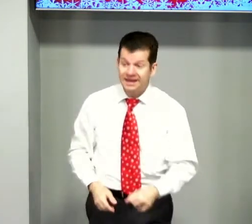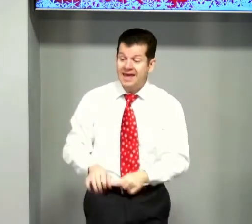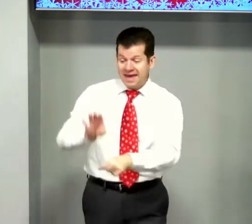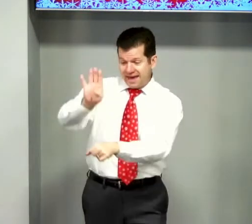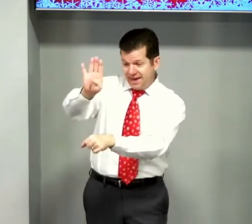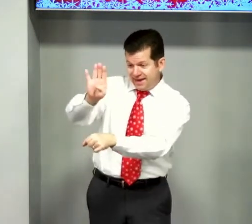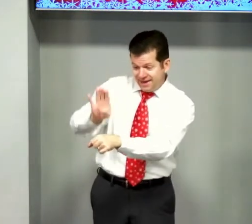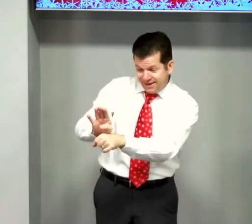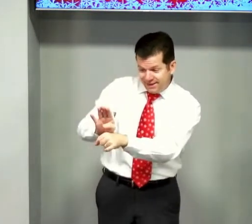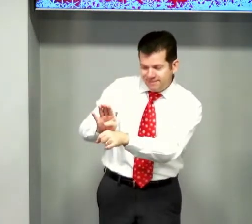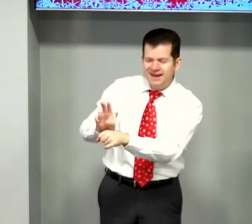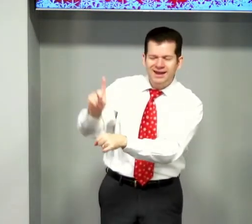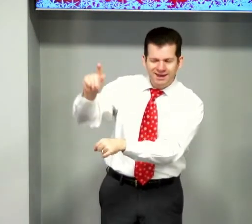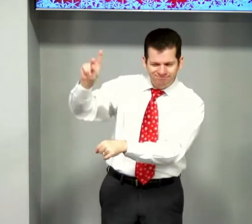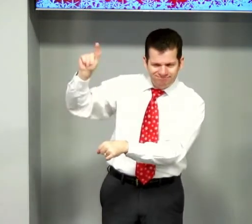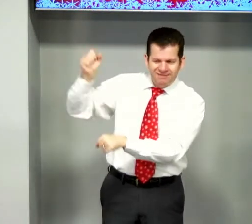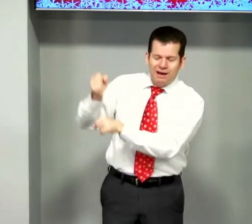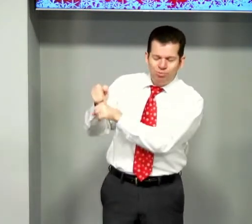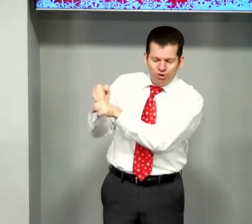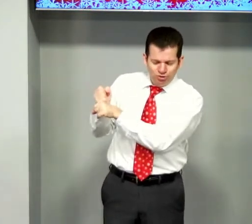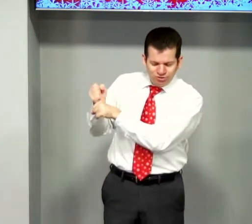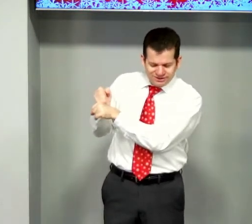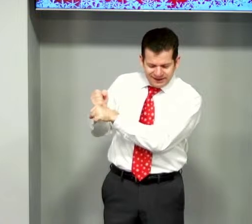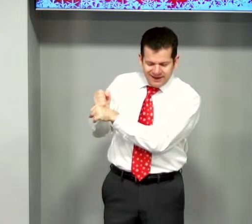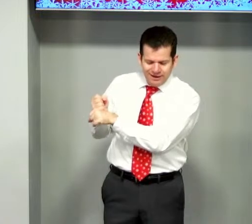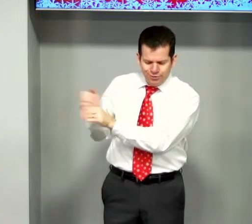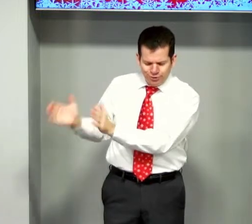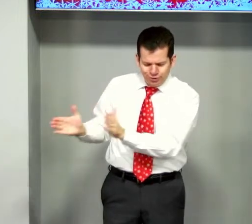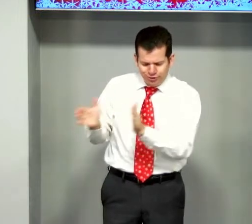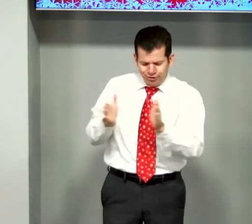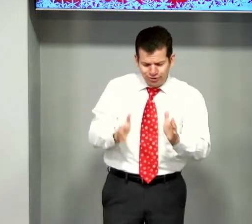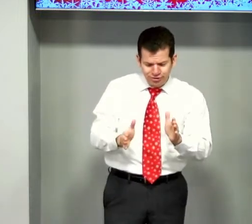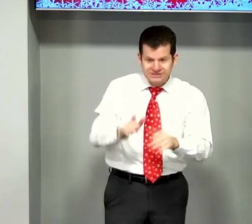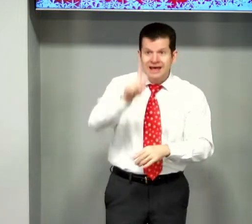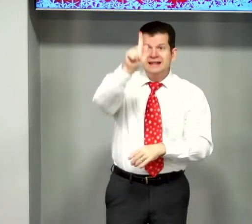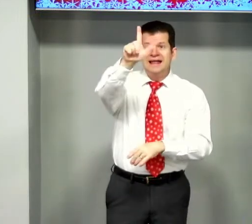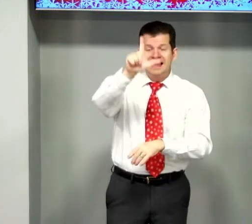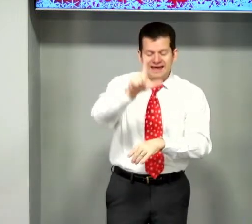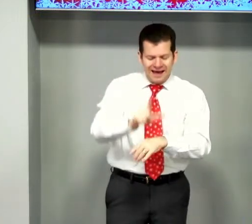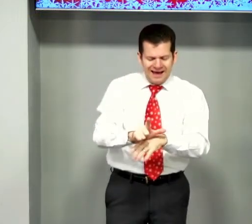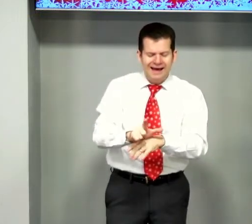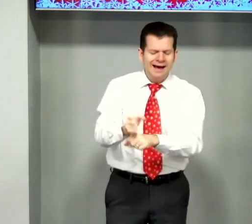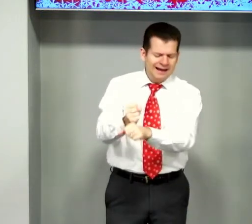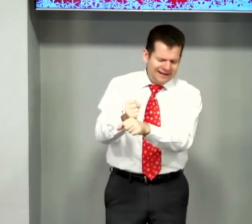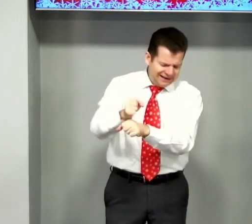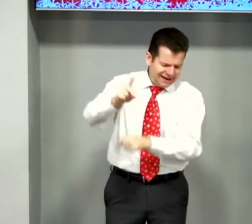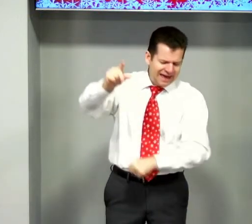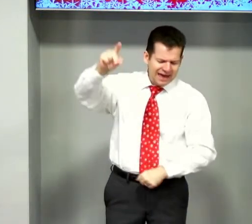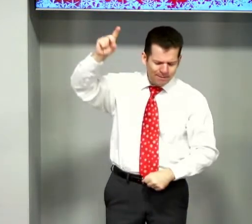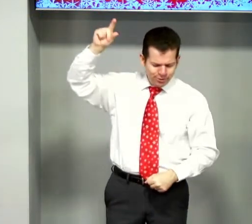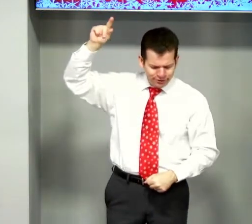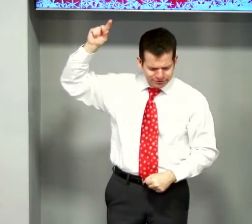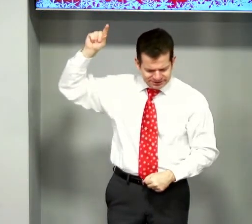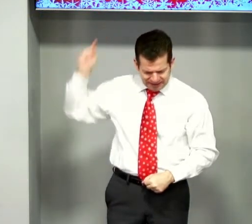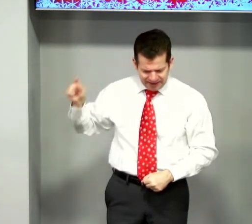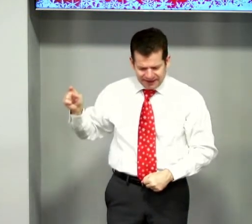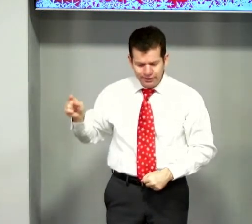Em Belém, Há muitos anos, Na Galiléia, Há muitos anos,